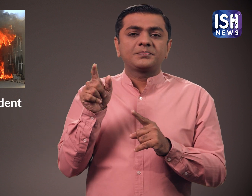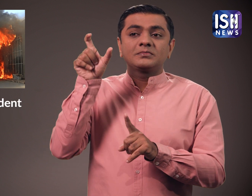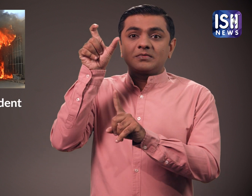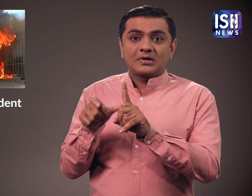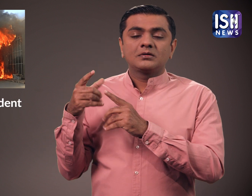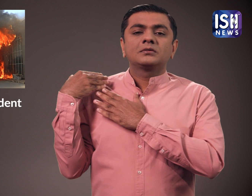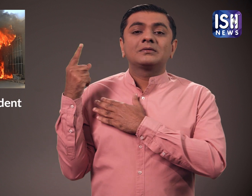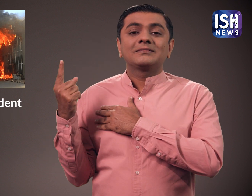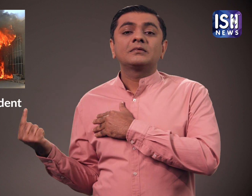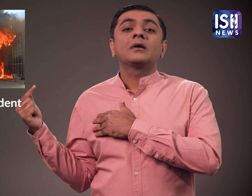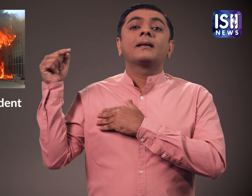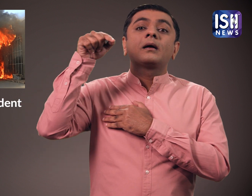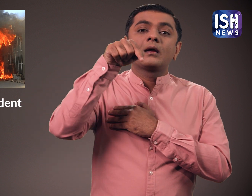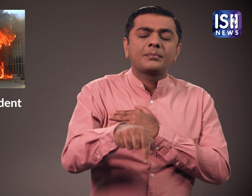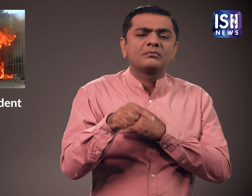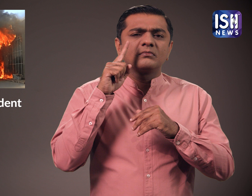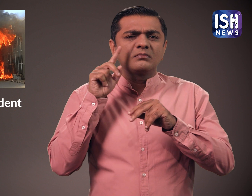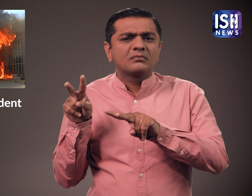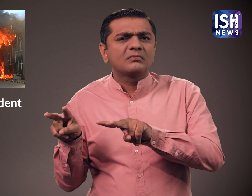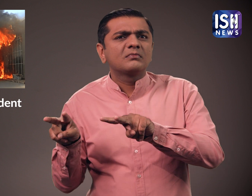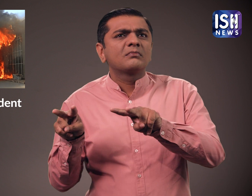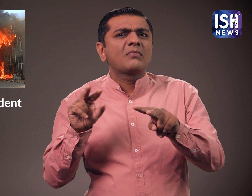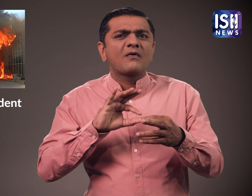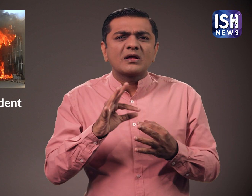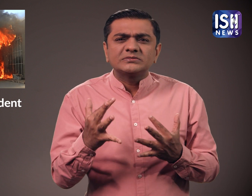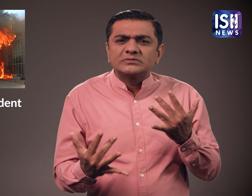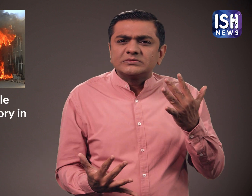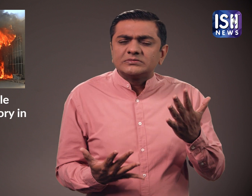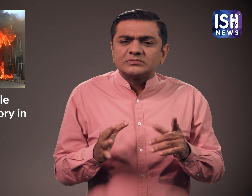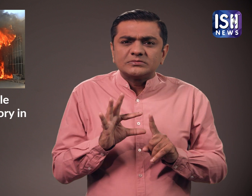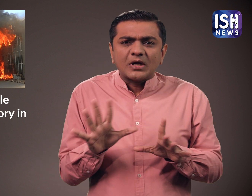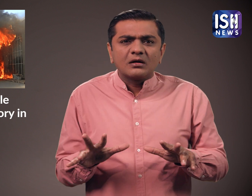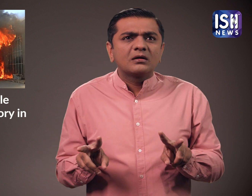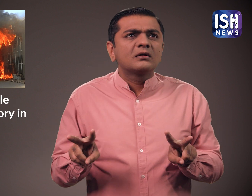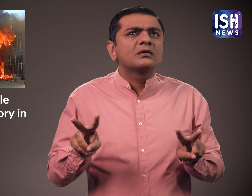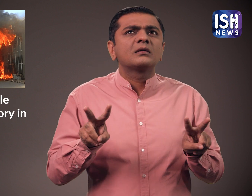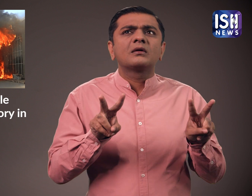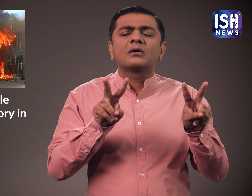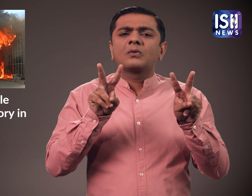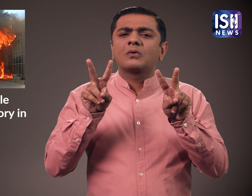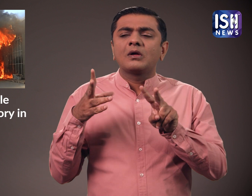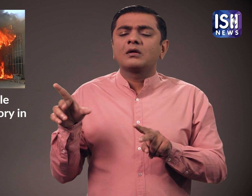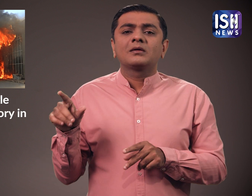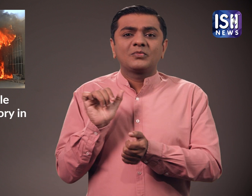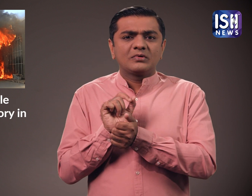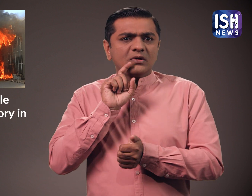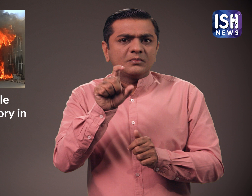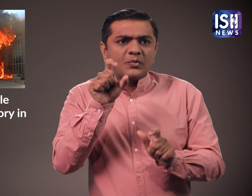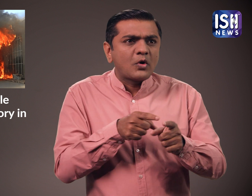पुले सुपादिक्षक ने कहा कि शुकर है